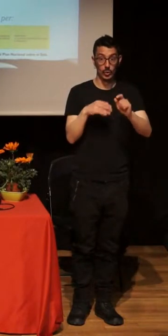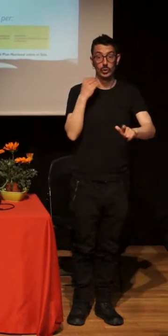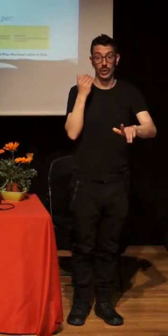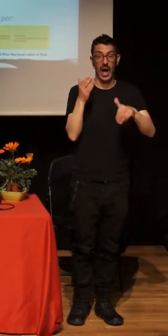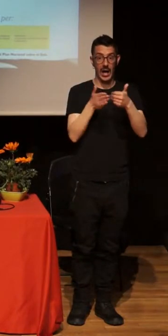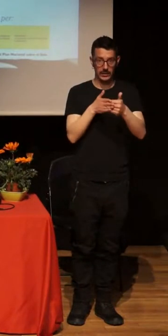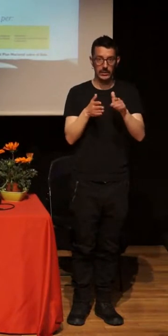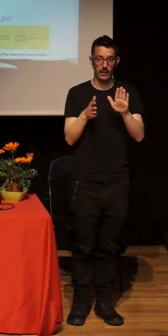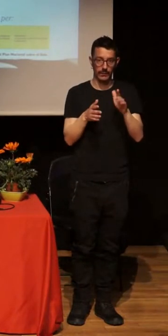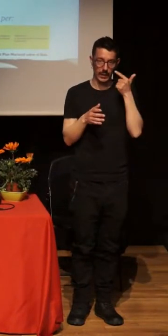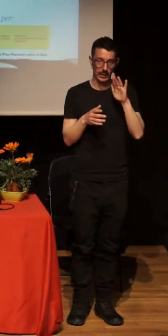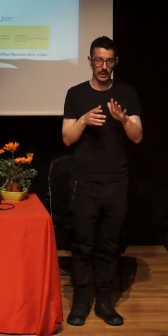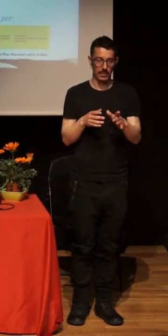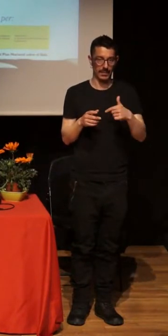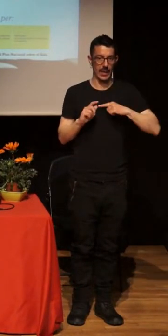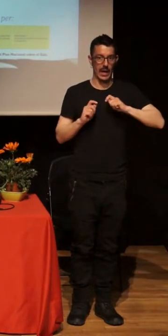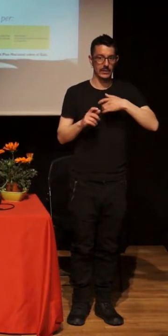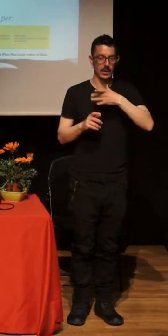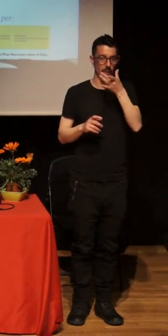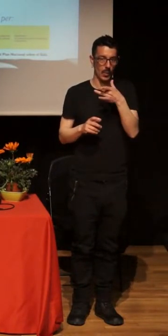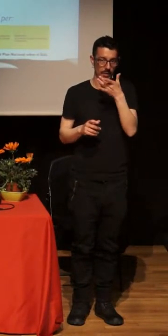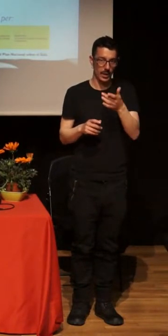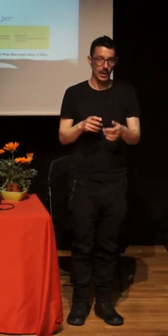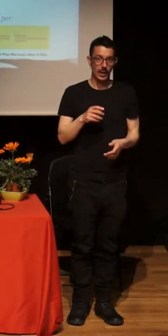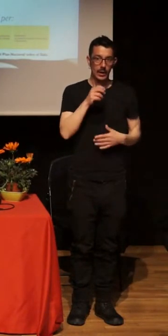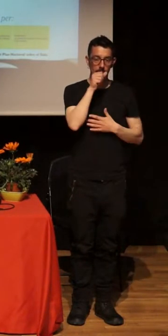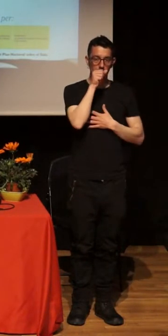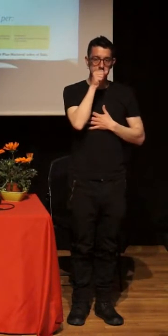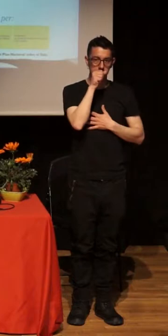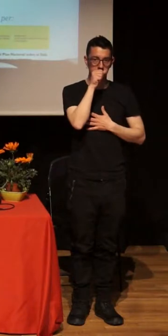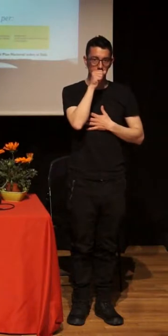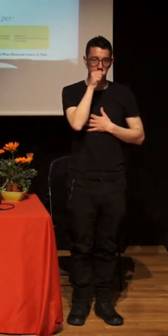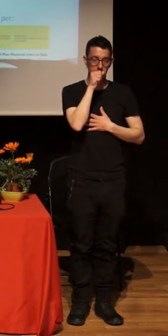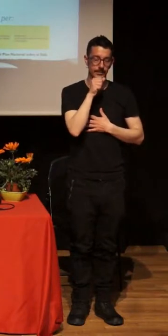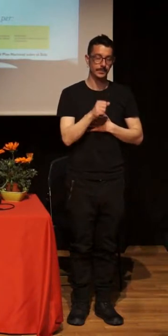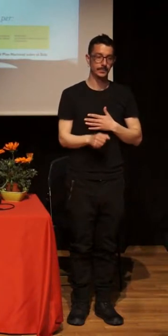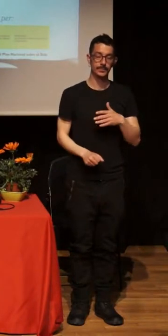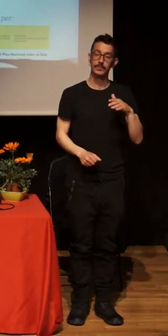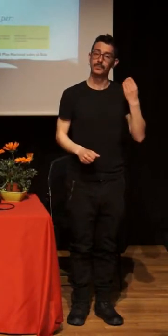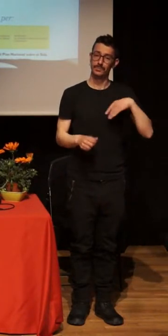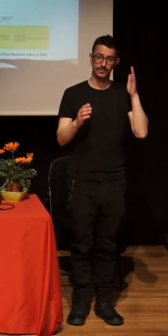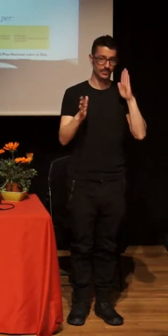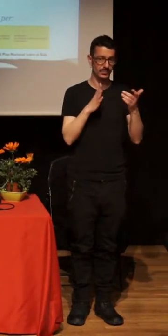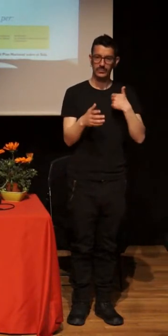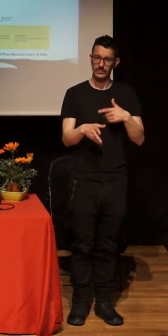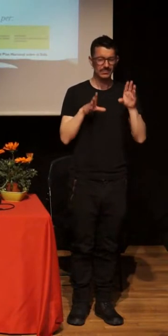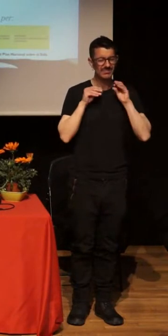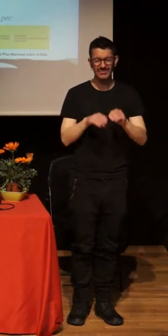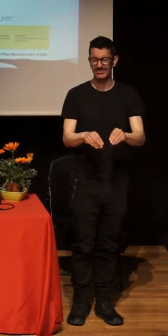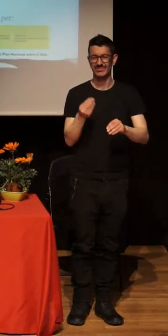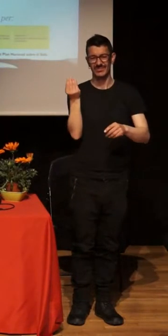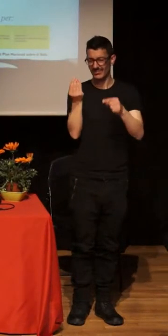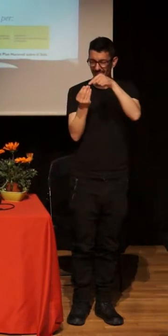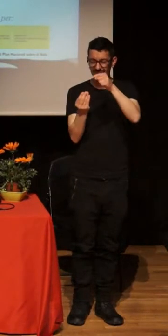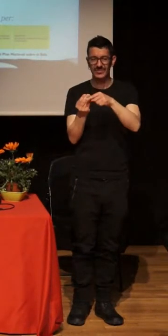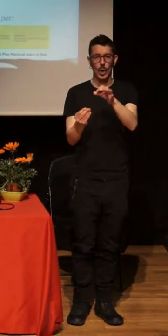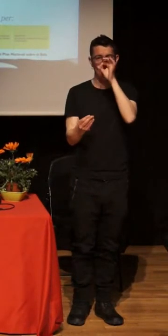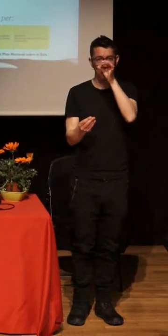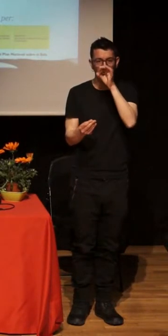volvías a casa con el olor al lubricante en la pituitaria, y a eso nos dedicamos durante un tiempo. ¿Qué reflexiones me genera aquella